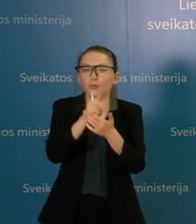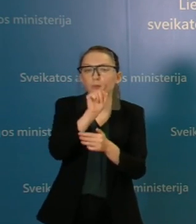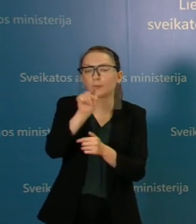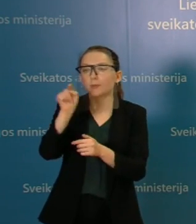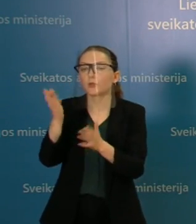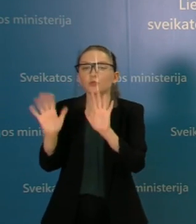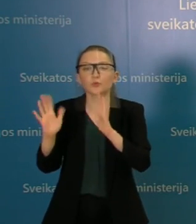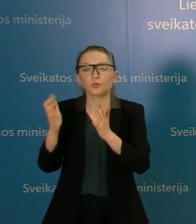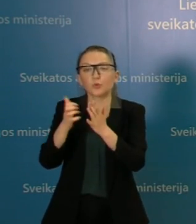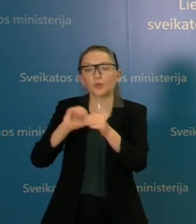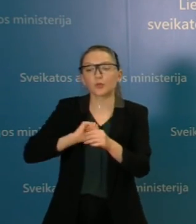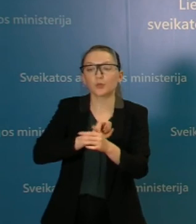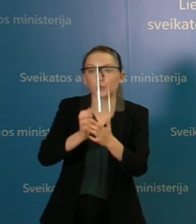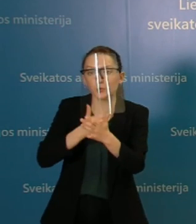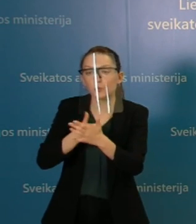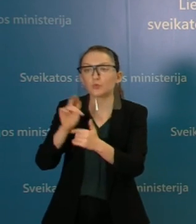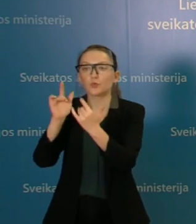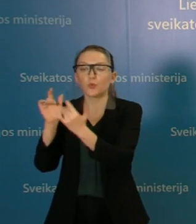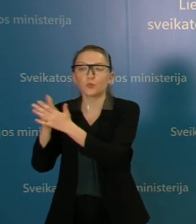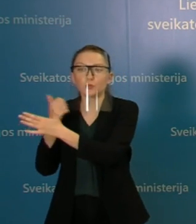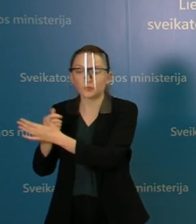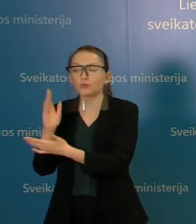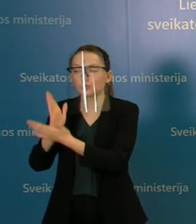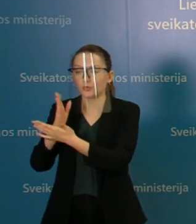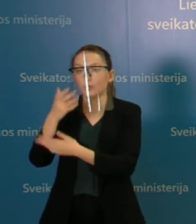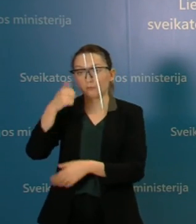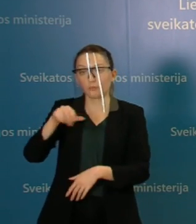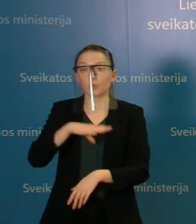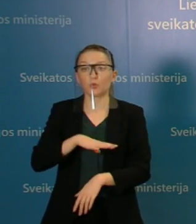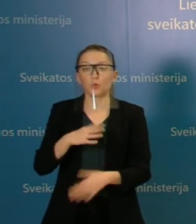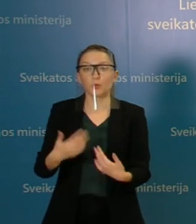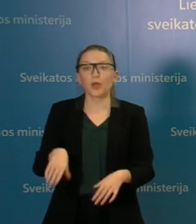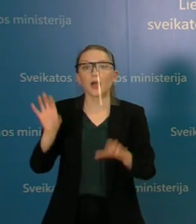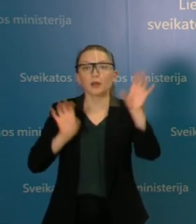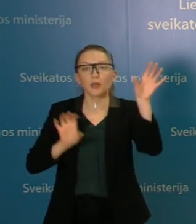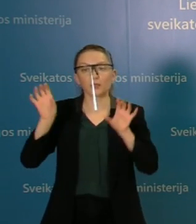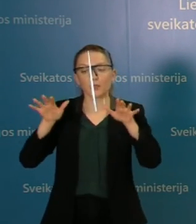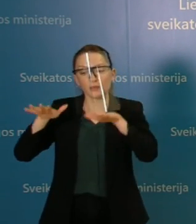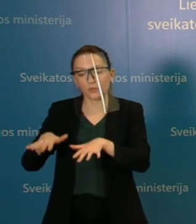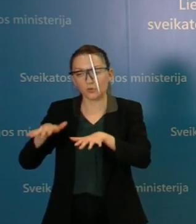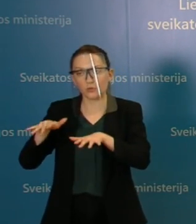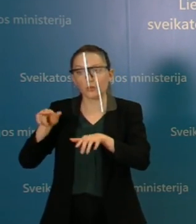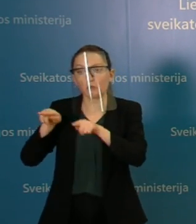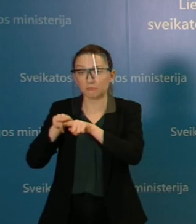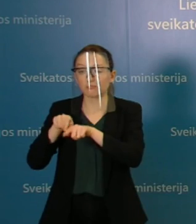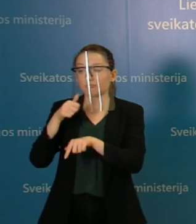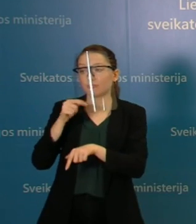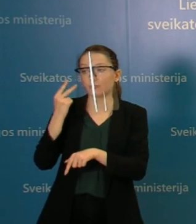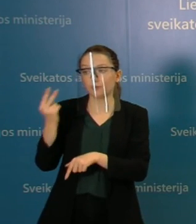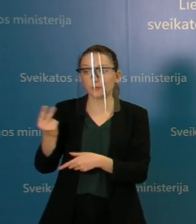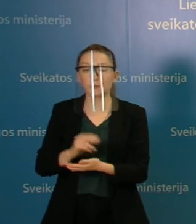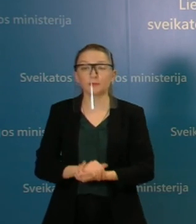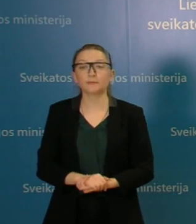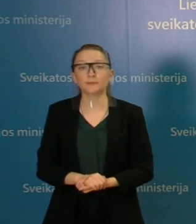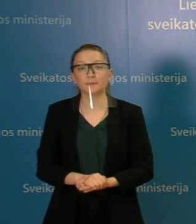įstaigoje medikų. Ir taip jau yra atsitikę. Rasiainiuose galima kaip pavyzdį juos paminėti,